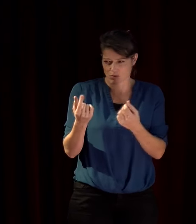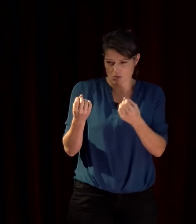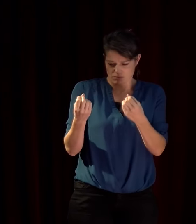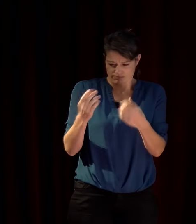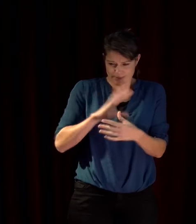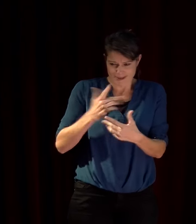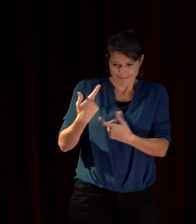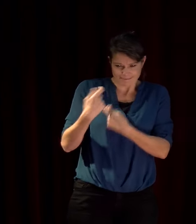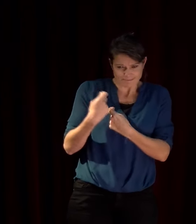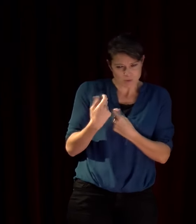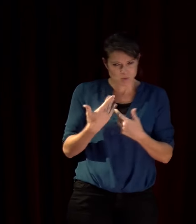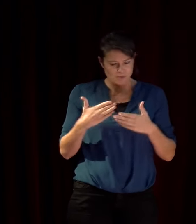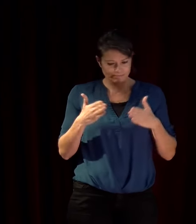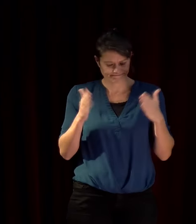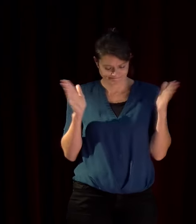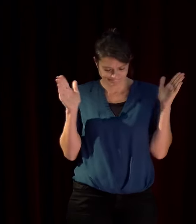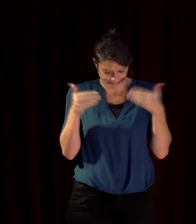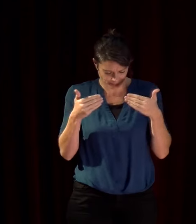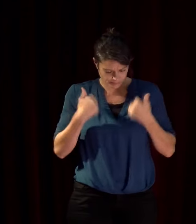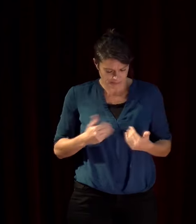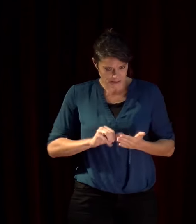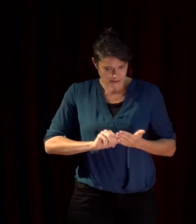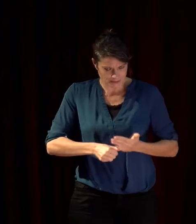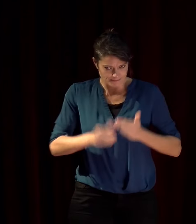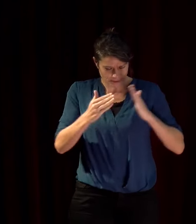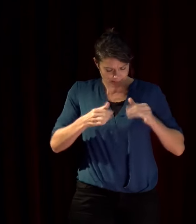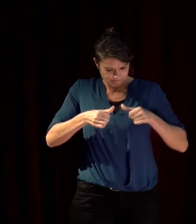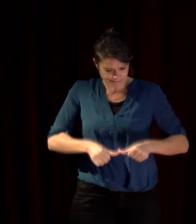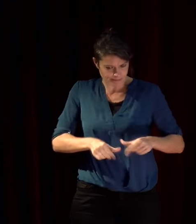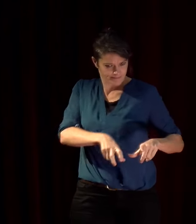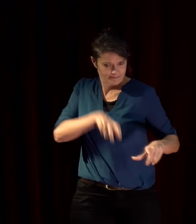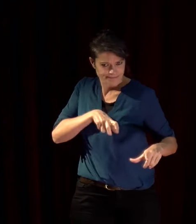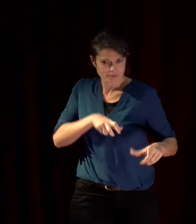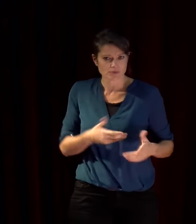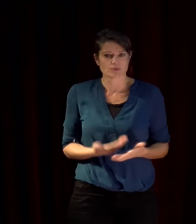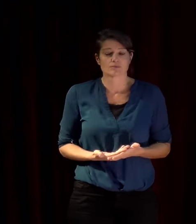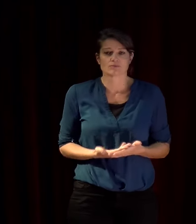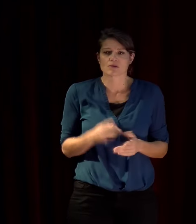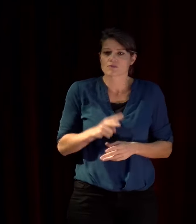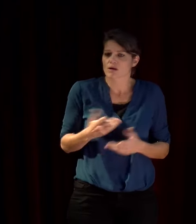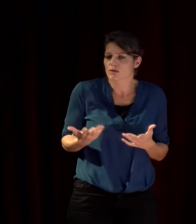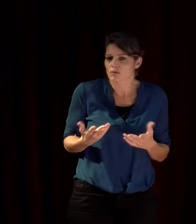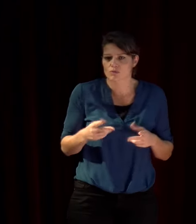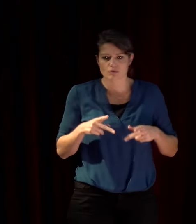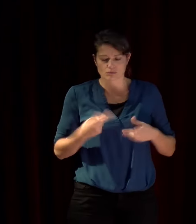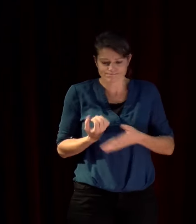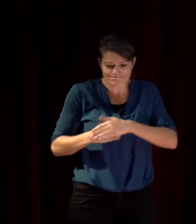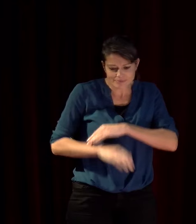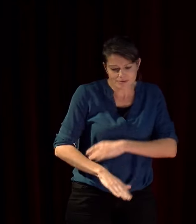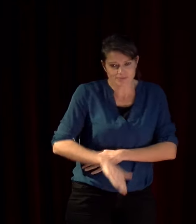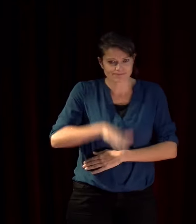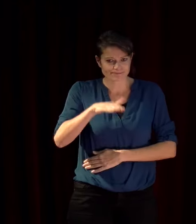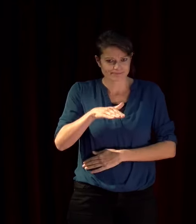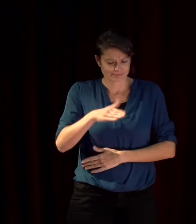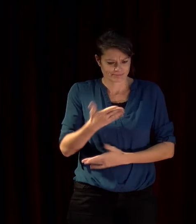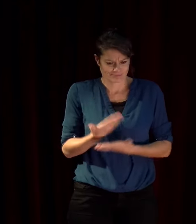notre maison or la vie consiste à devenir autre chose que sa naissance que sa propre naissance en ce